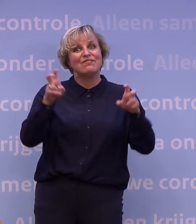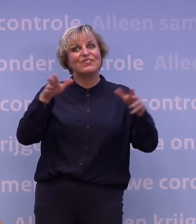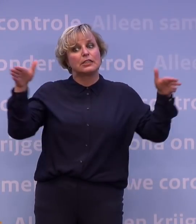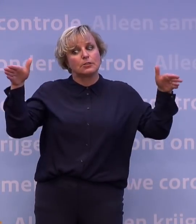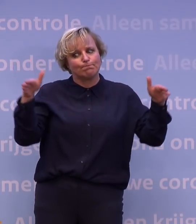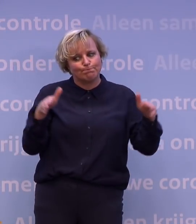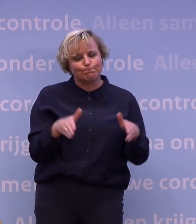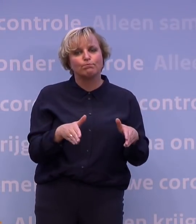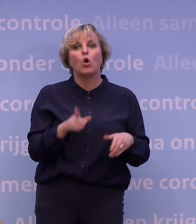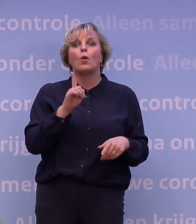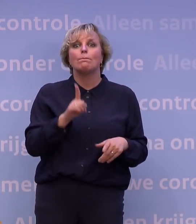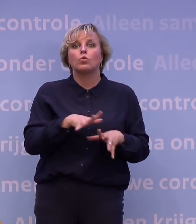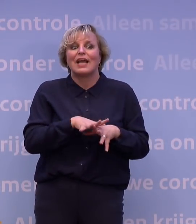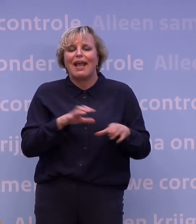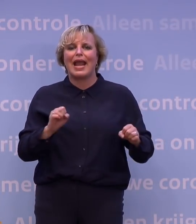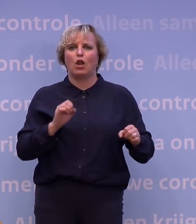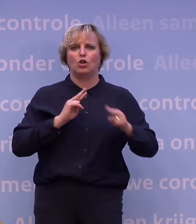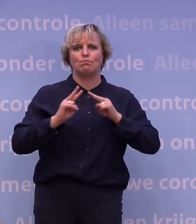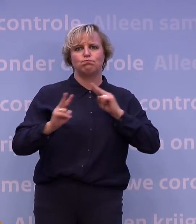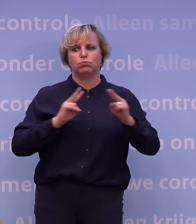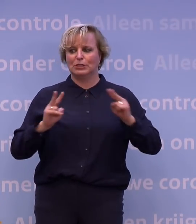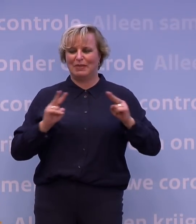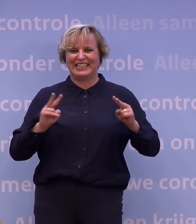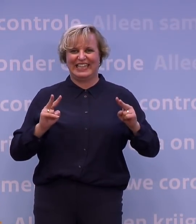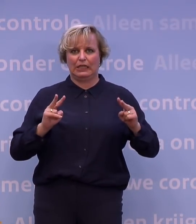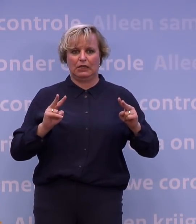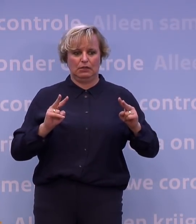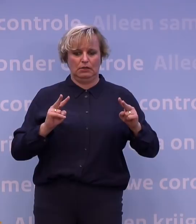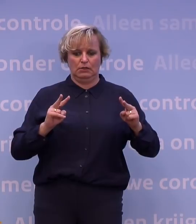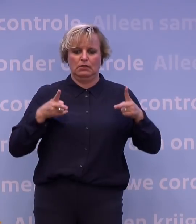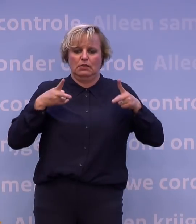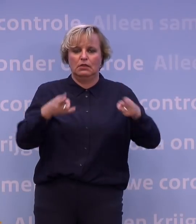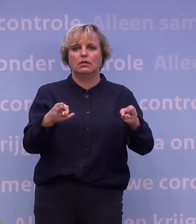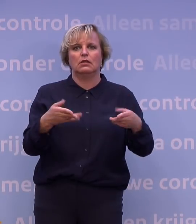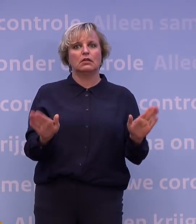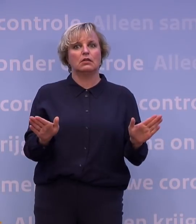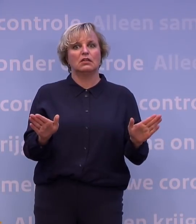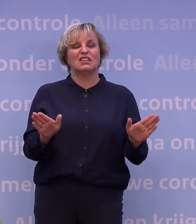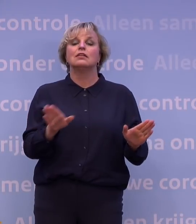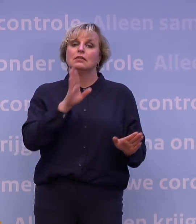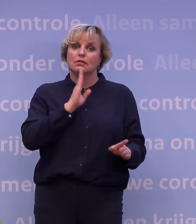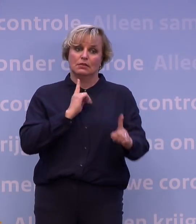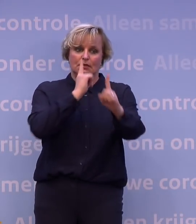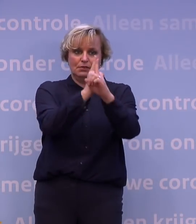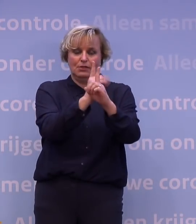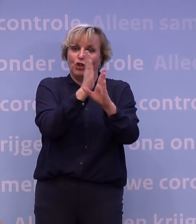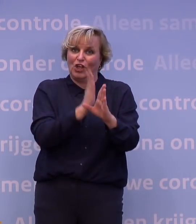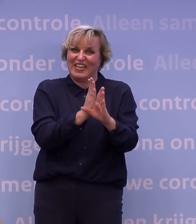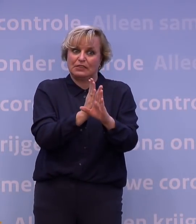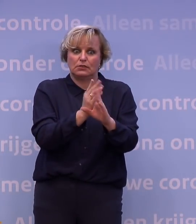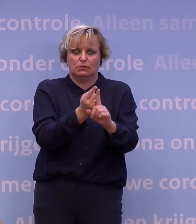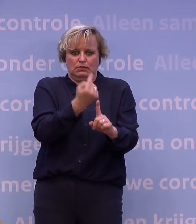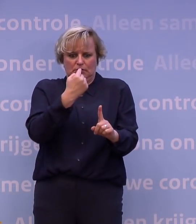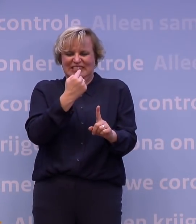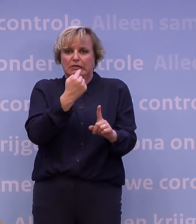dan zul je de hele keten van besmetting zul je moeten doorbreken. En dat doorbreek je door als je in contact bent geweest met iemand thuis te blijven. Dat is de basis. Hetzelfde geldt met bron- en